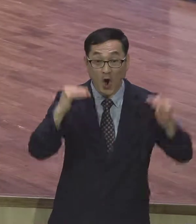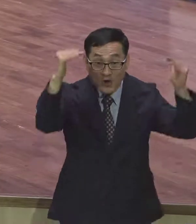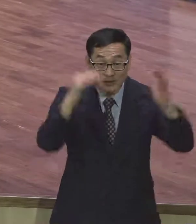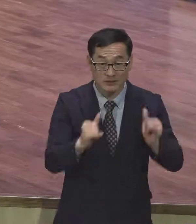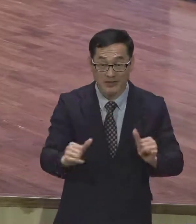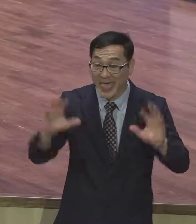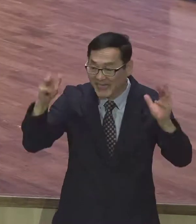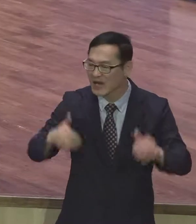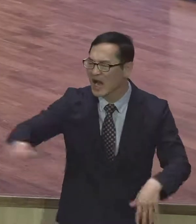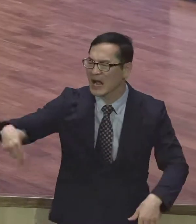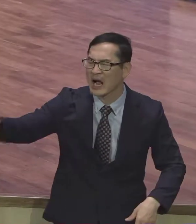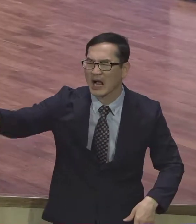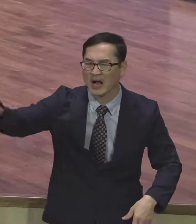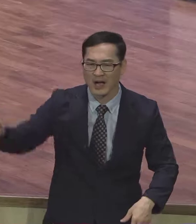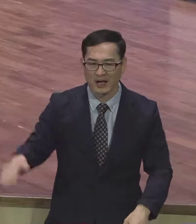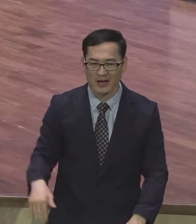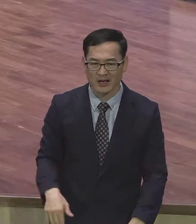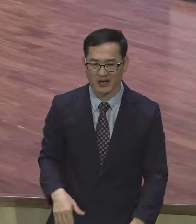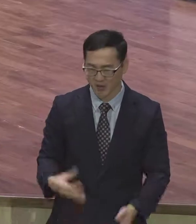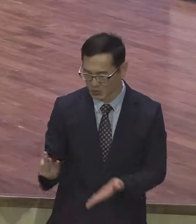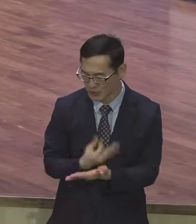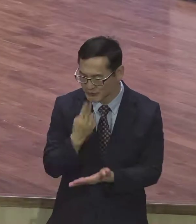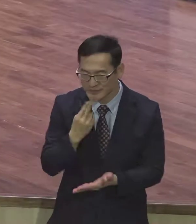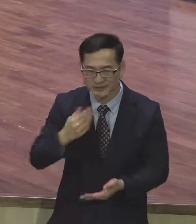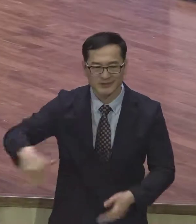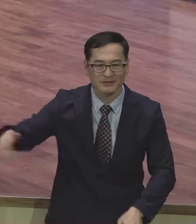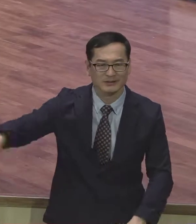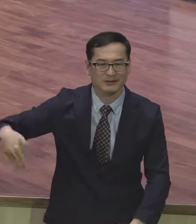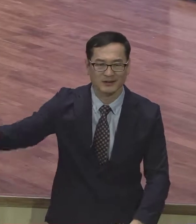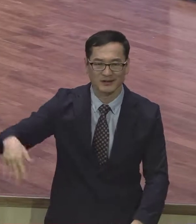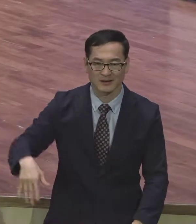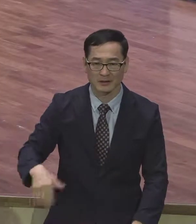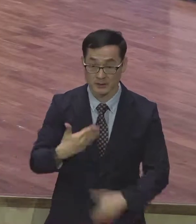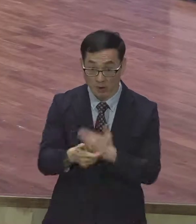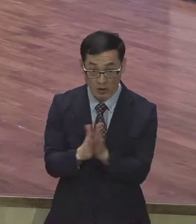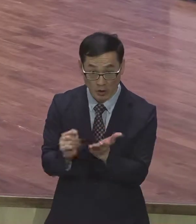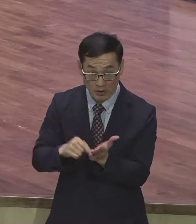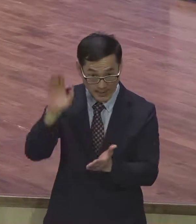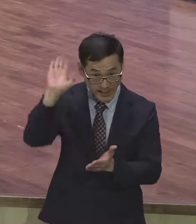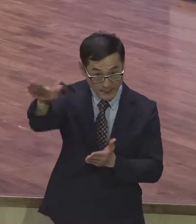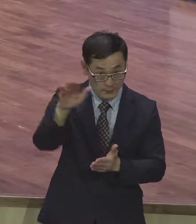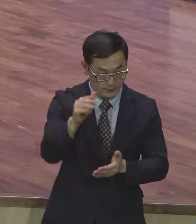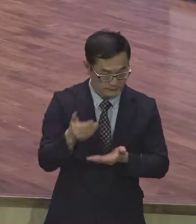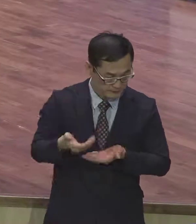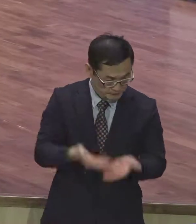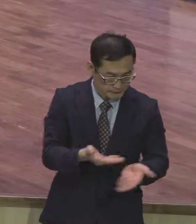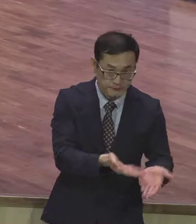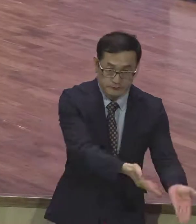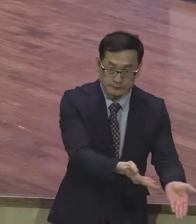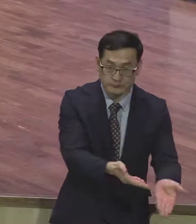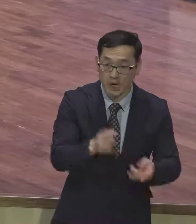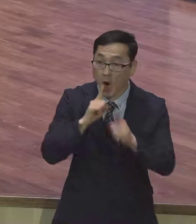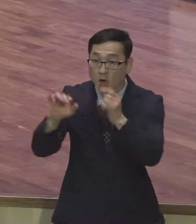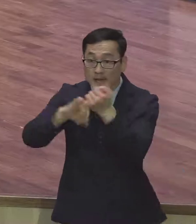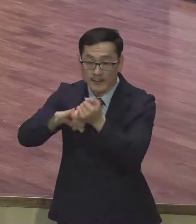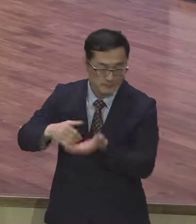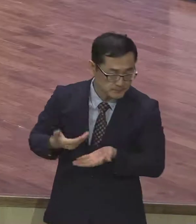돈이 안 된다고 성경은 그렇지 않아요 후대들에게 은약을 전달하라 은약 진다 은약 진다 우리 교회는